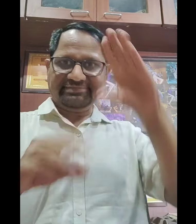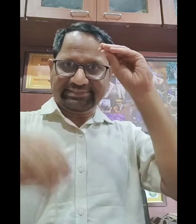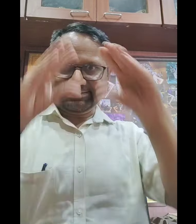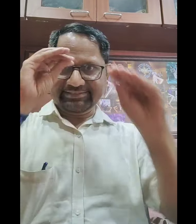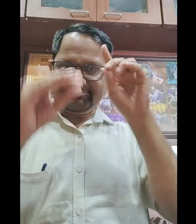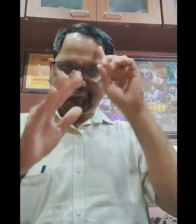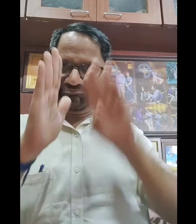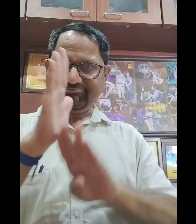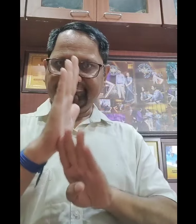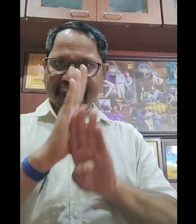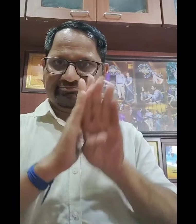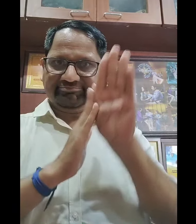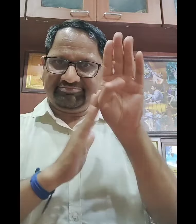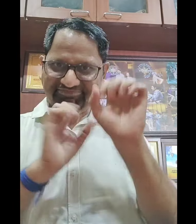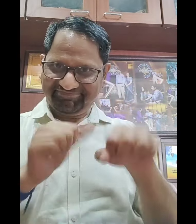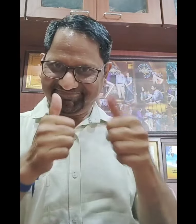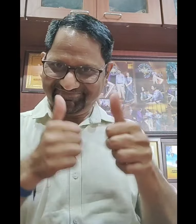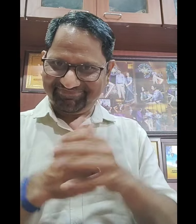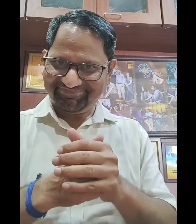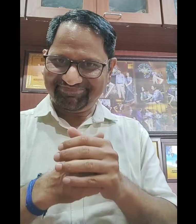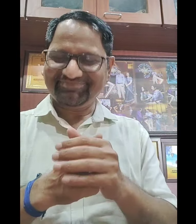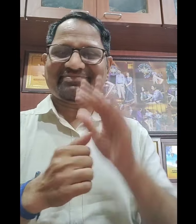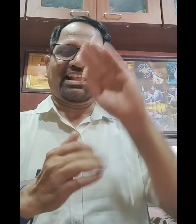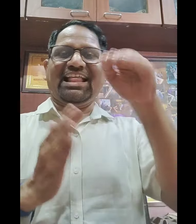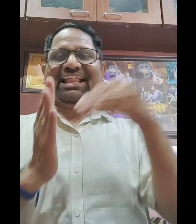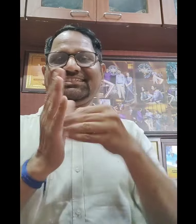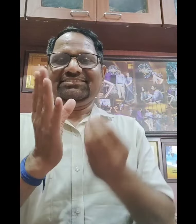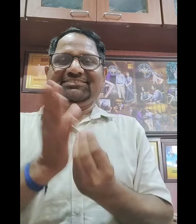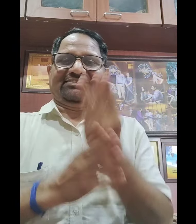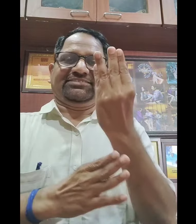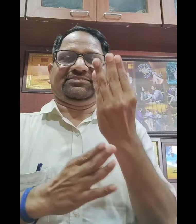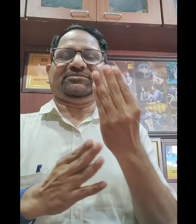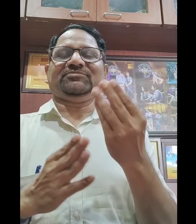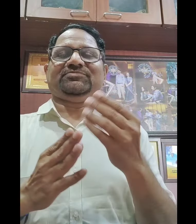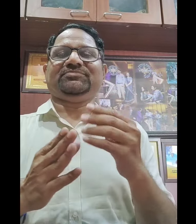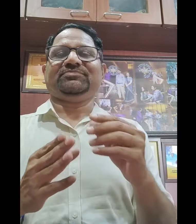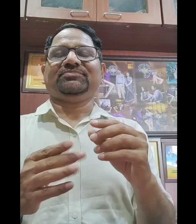है Indian Sign Language से हर चीज का विकास